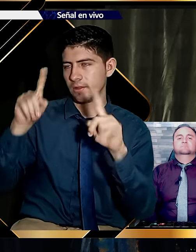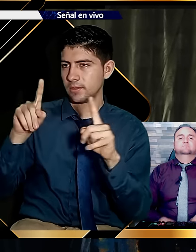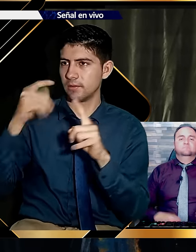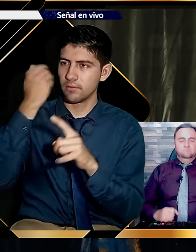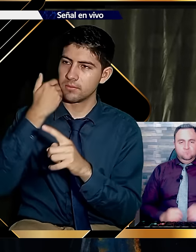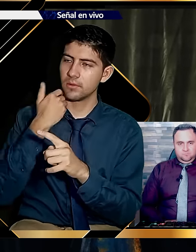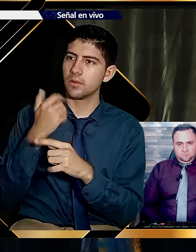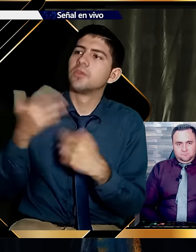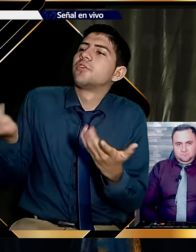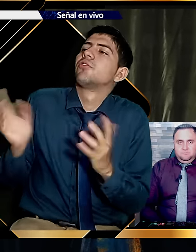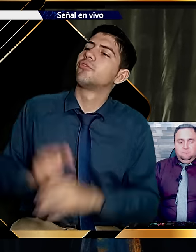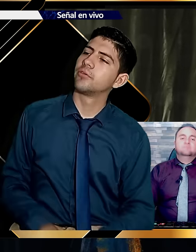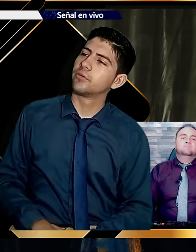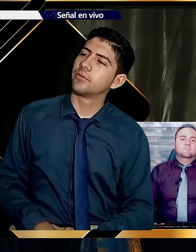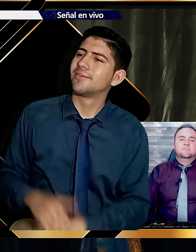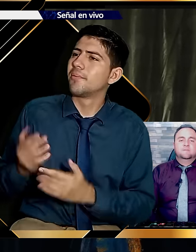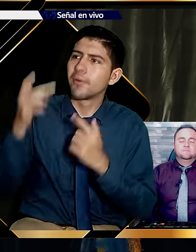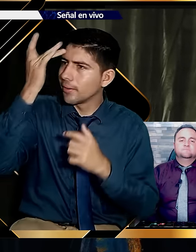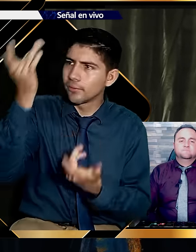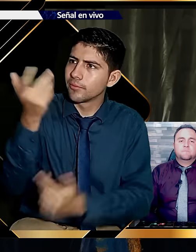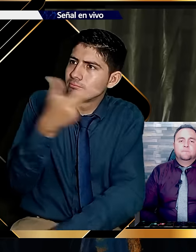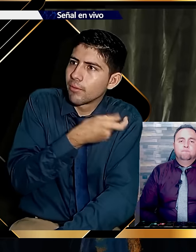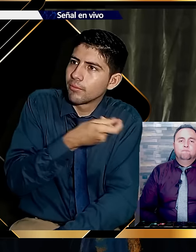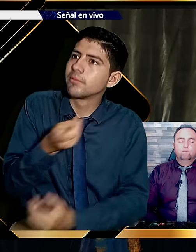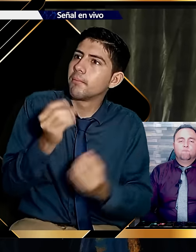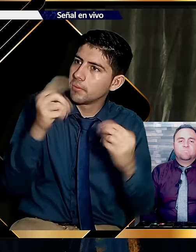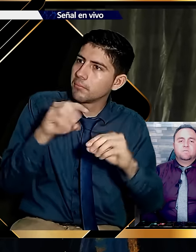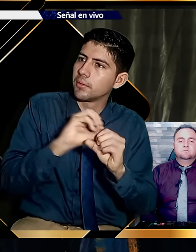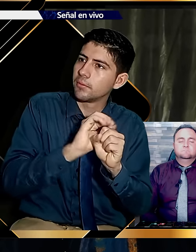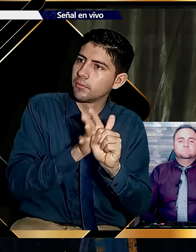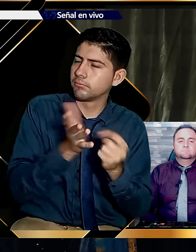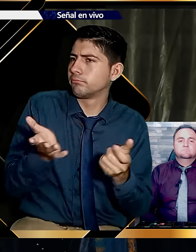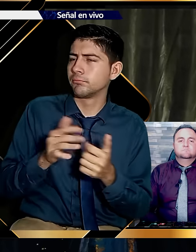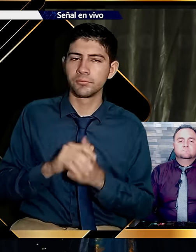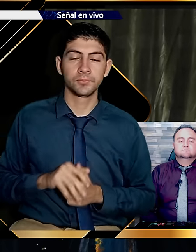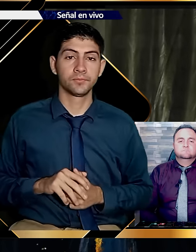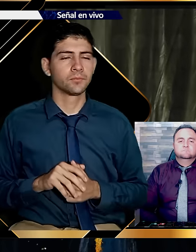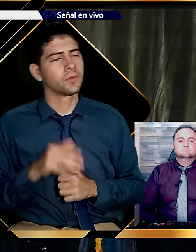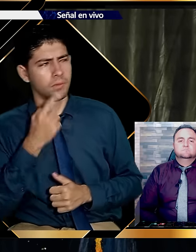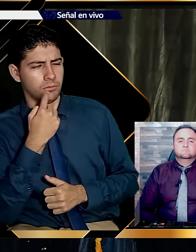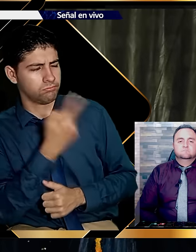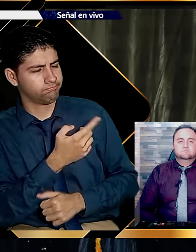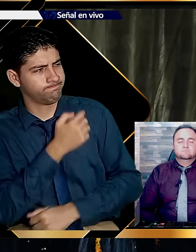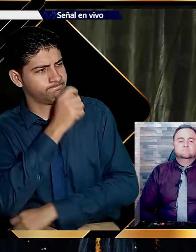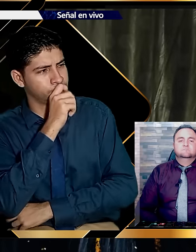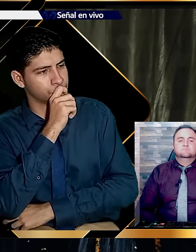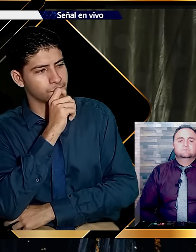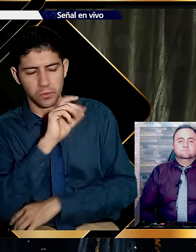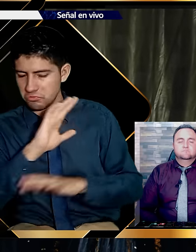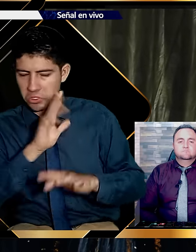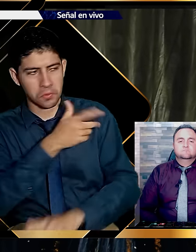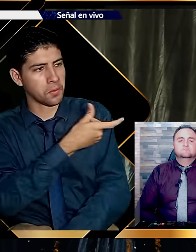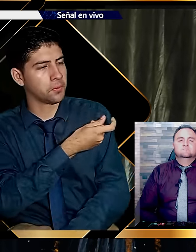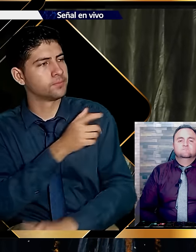Contra el tétano. contra todo eso. Que sí. Dije. Ah bueno. Entonces. Seguimos hablando. Del asunto.